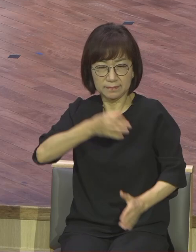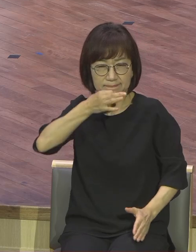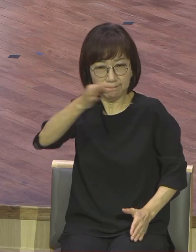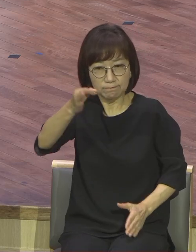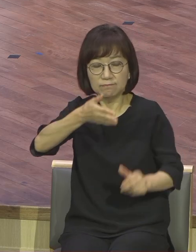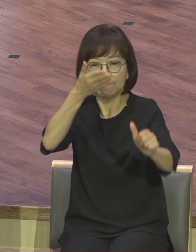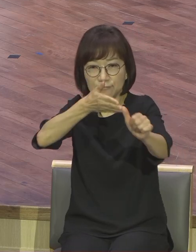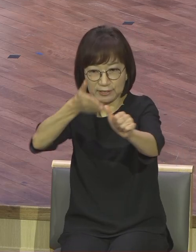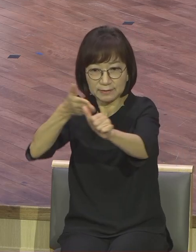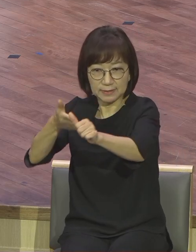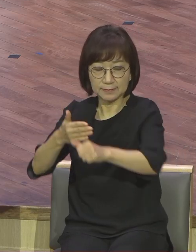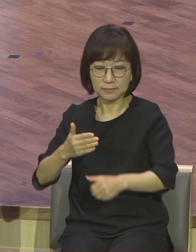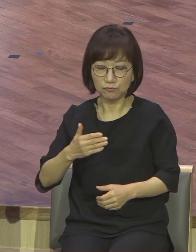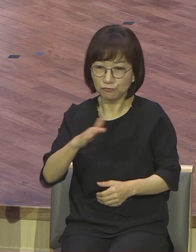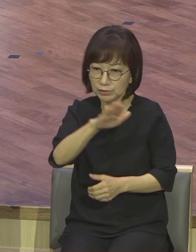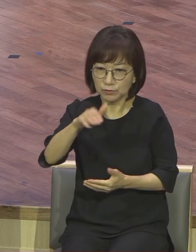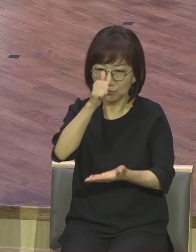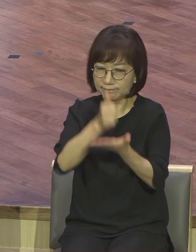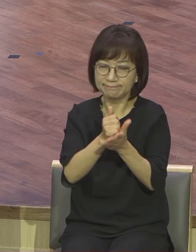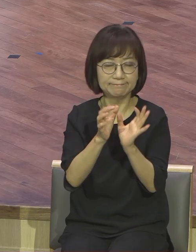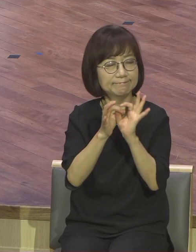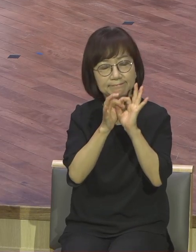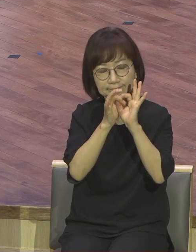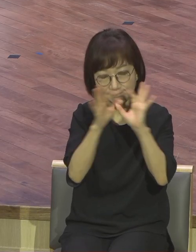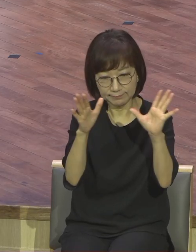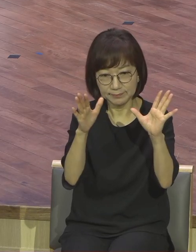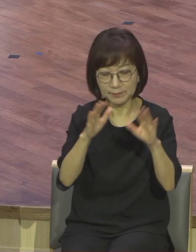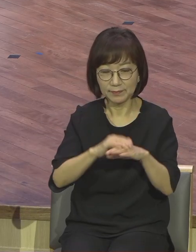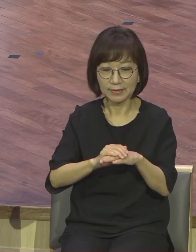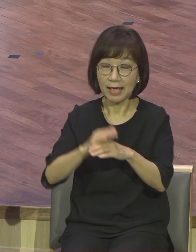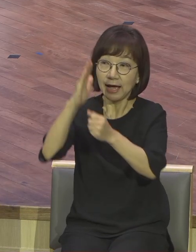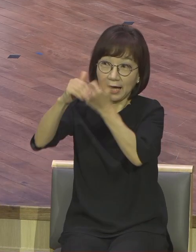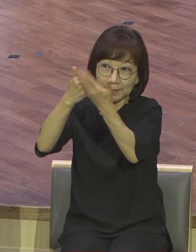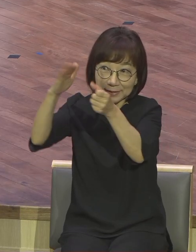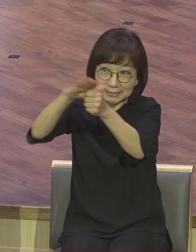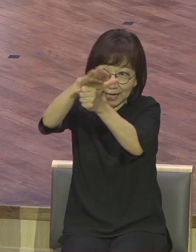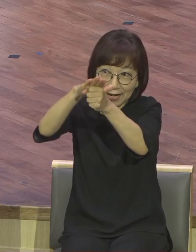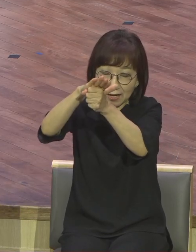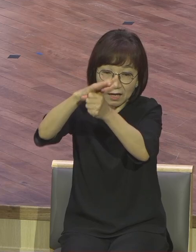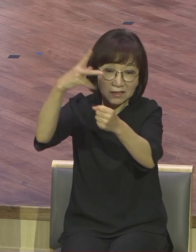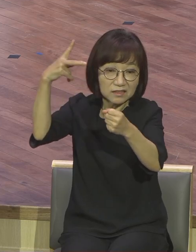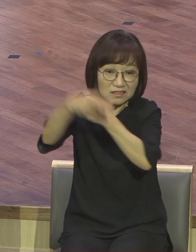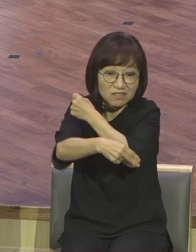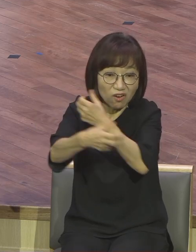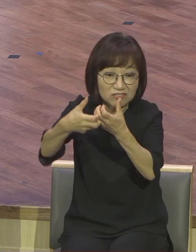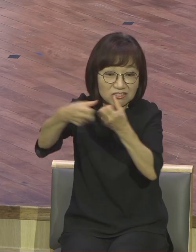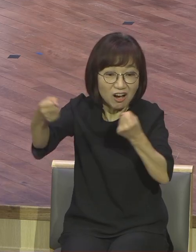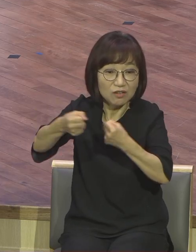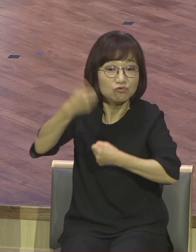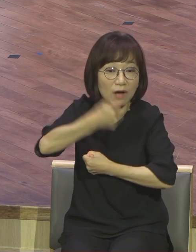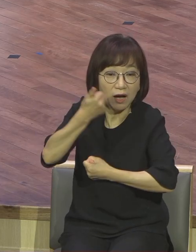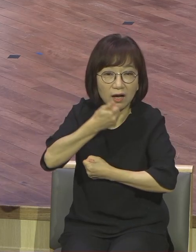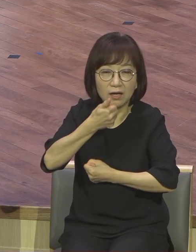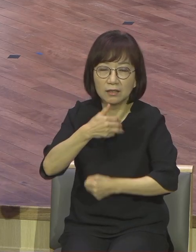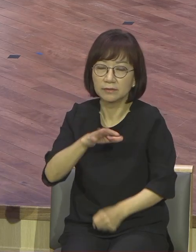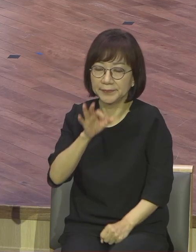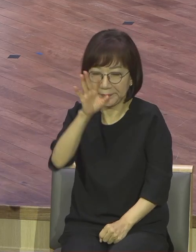라는 사실이 하나님의 하나님의 사랑에 끊을 수 없다. 분명한 이러한 구원의 확신 속에서